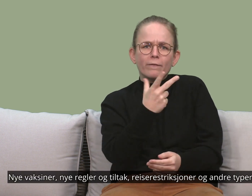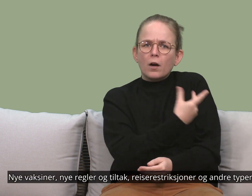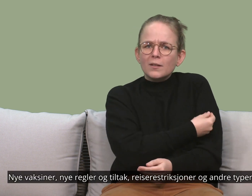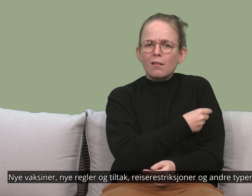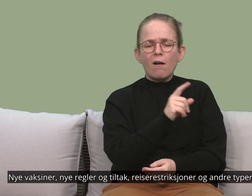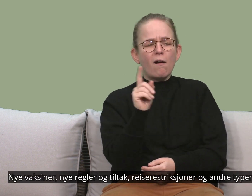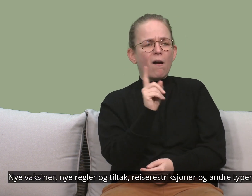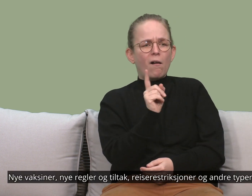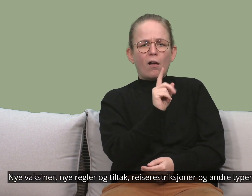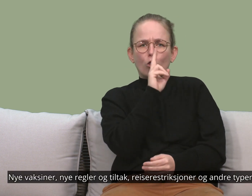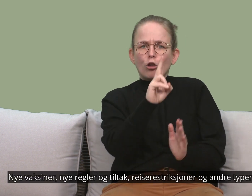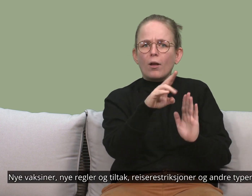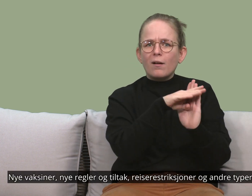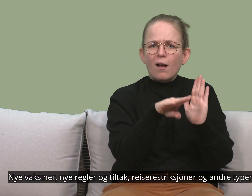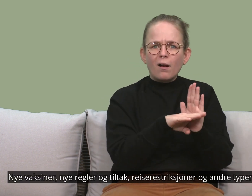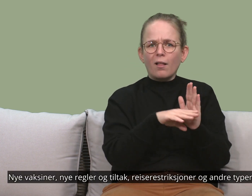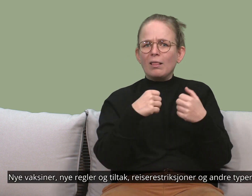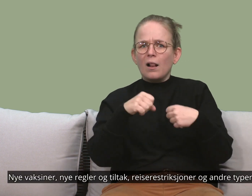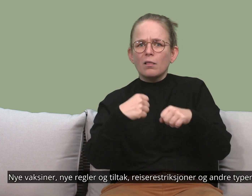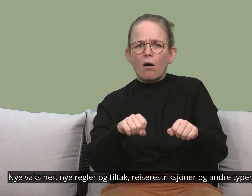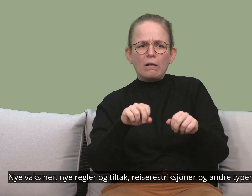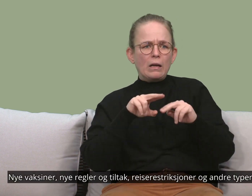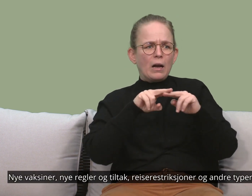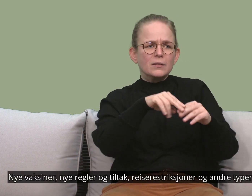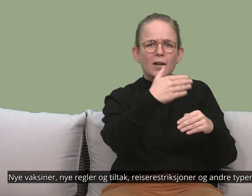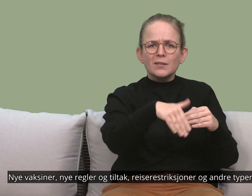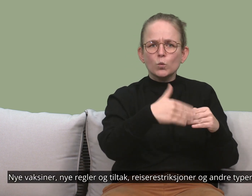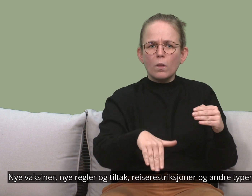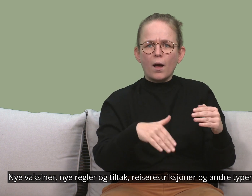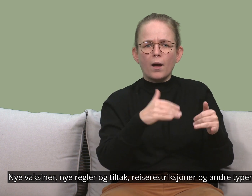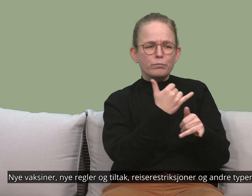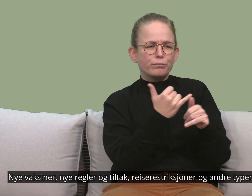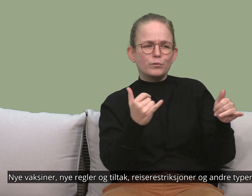Nye vaksiner, nye regler og tiltak, reiserestriksjoner og andre typer oppdateringer.